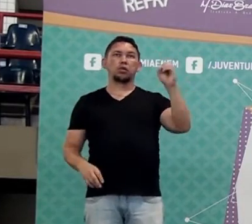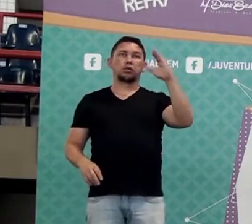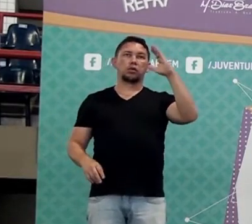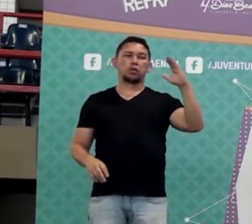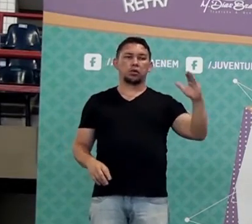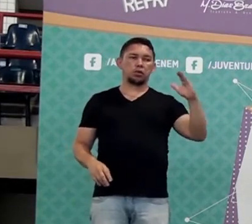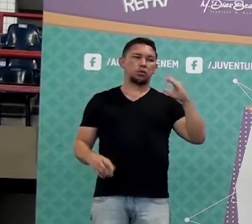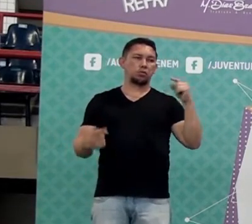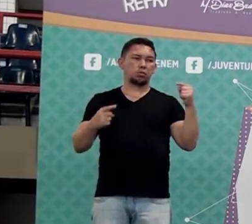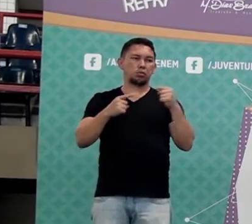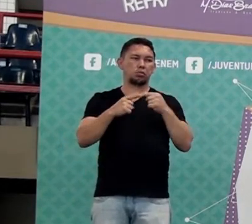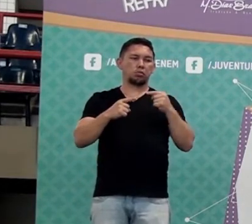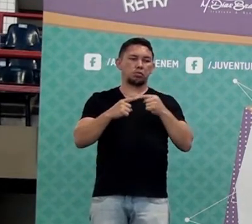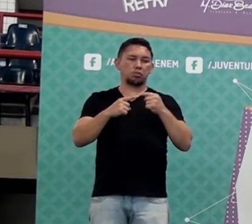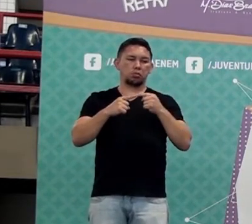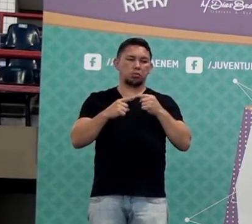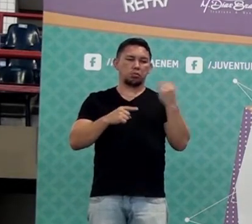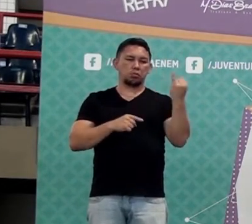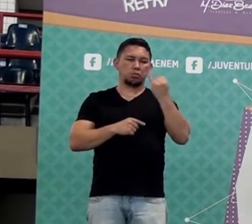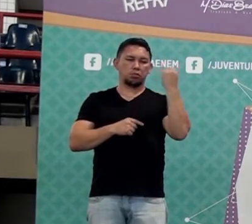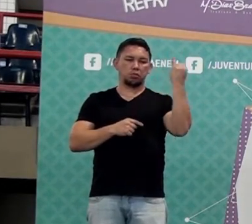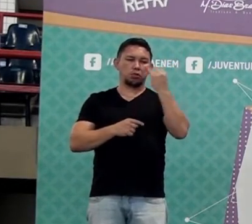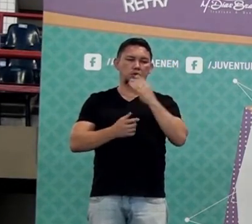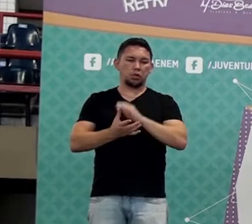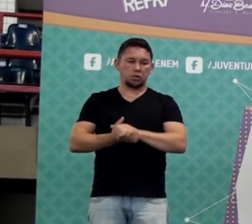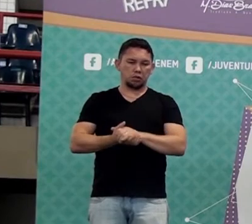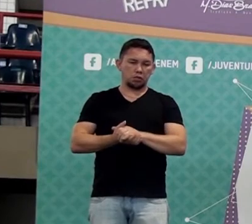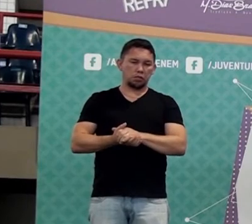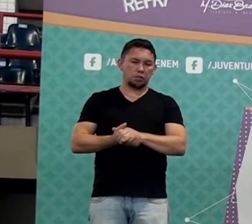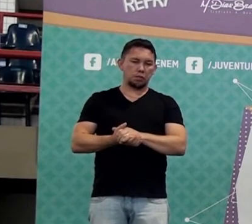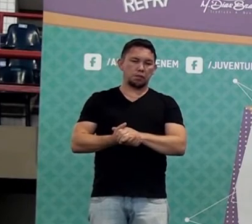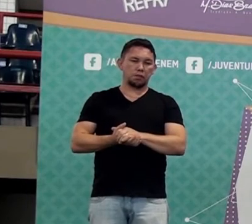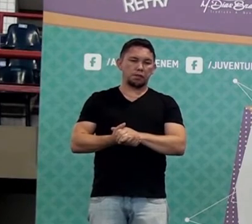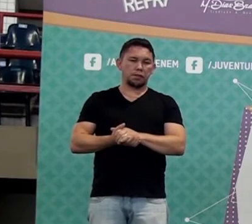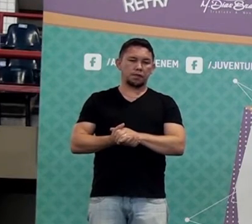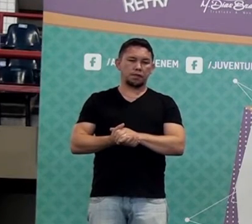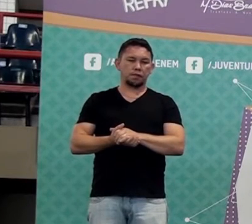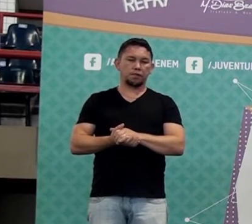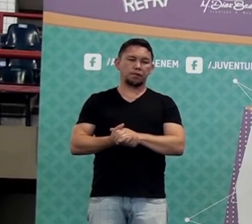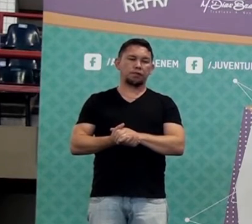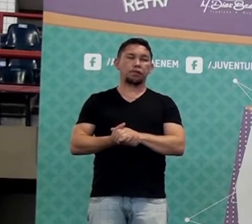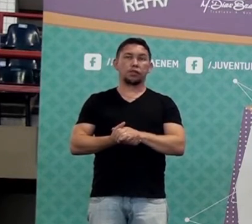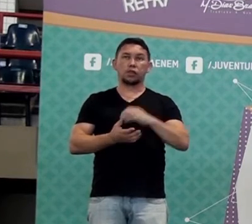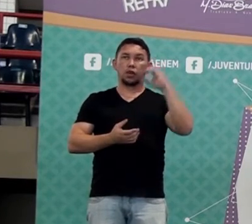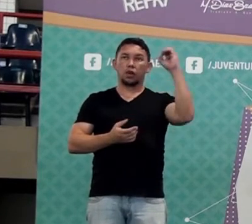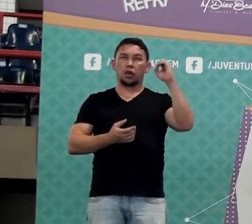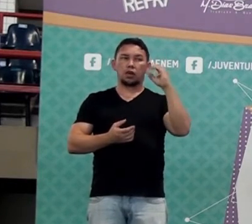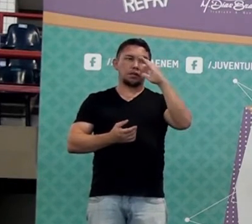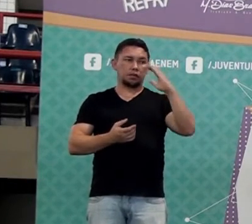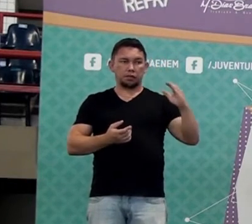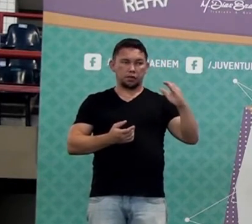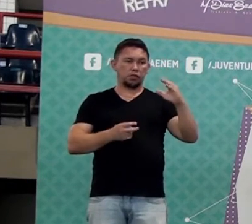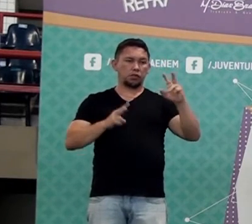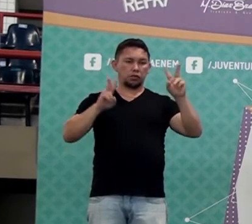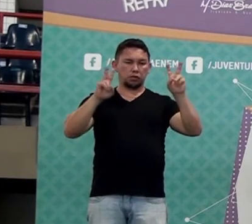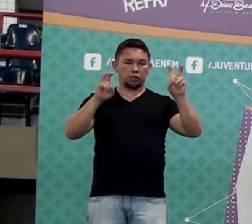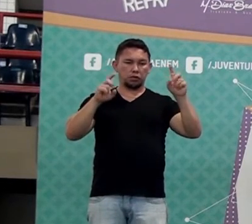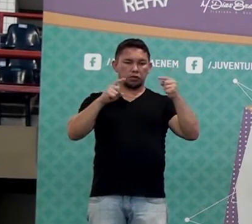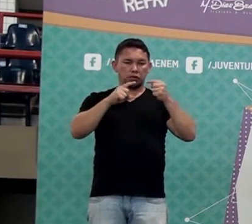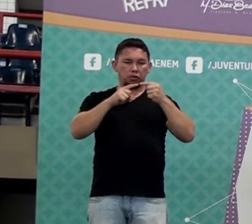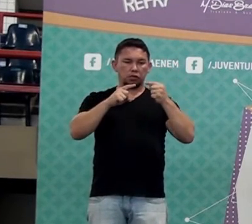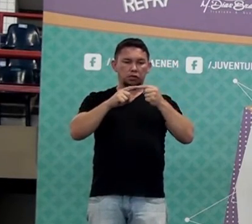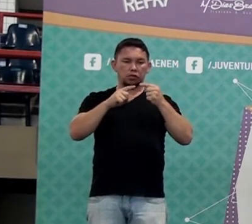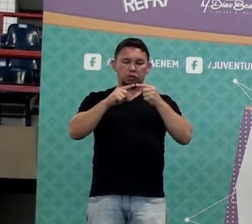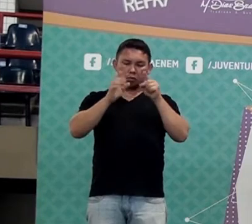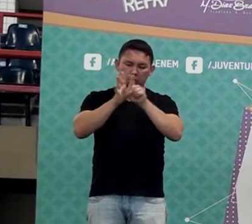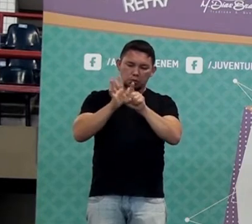extremamente importante, tá legal? Então, pessoal, porcentagem seja o assunto com